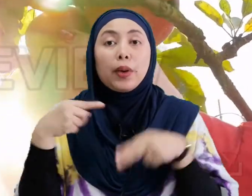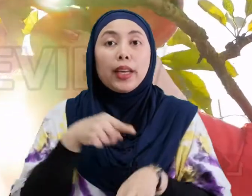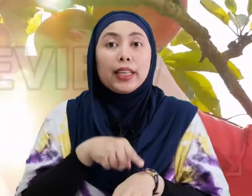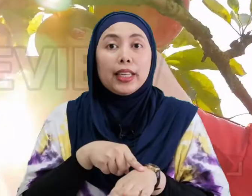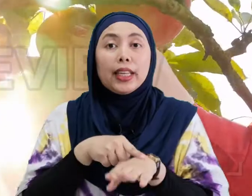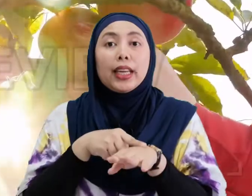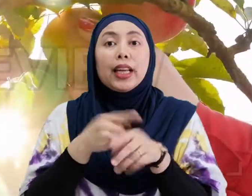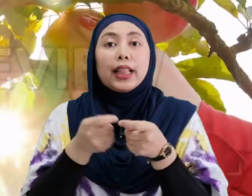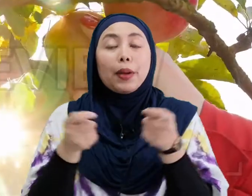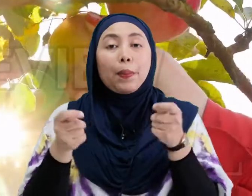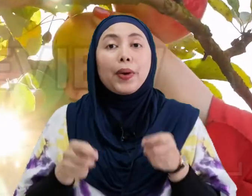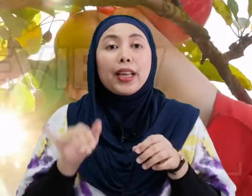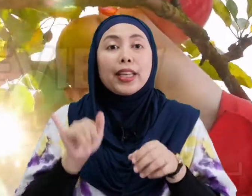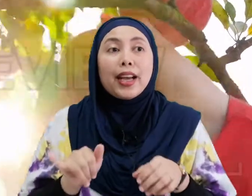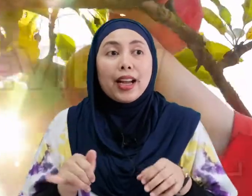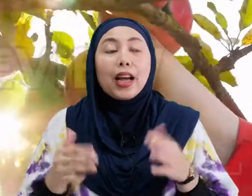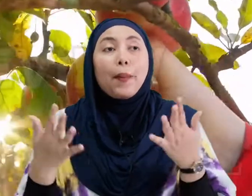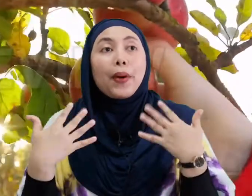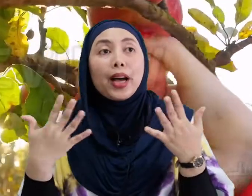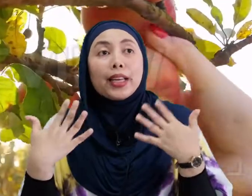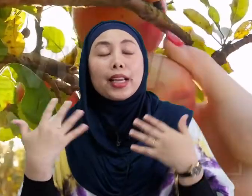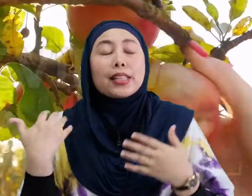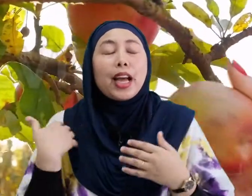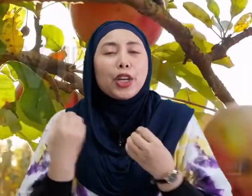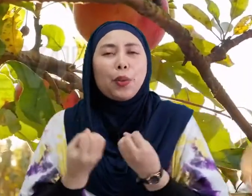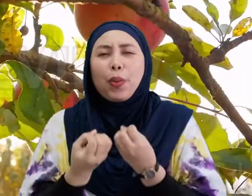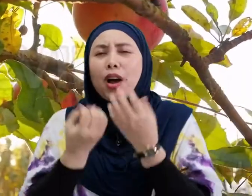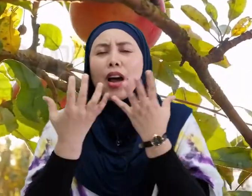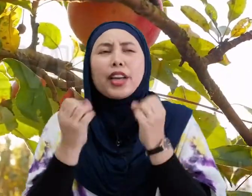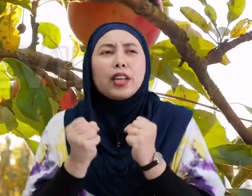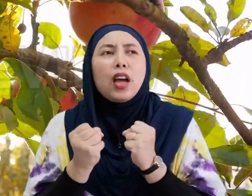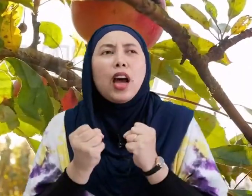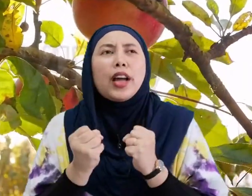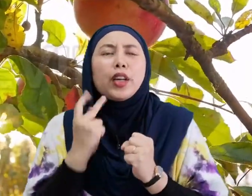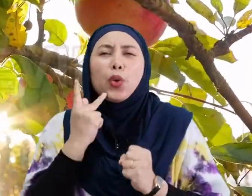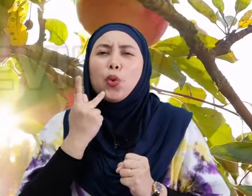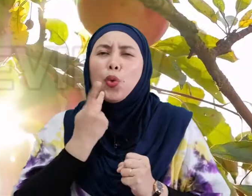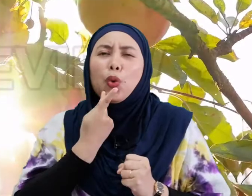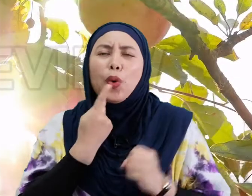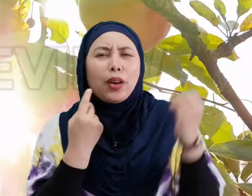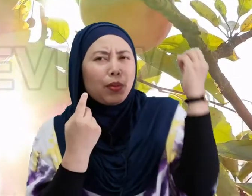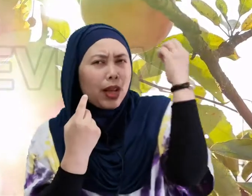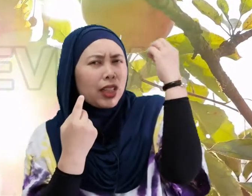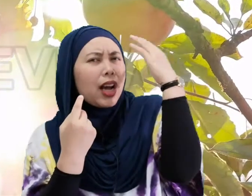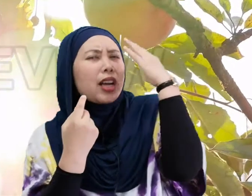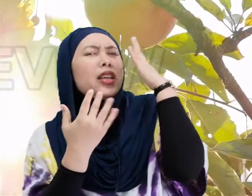Di Tempat Yang Panas Ada Ada Kuat Matahari